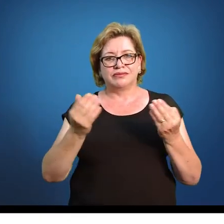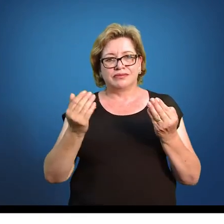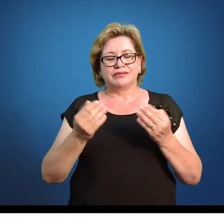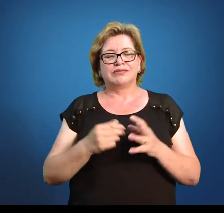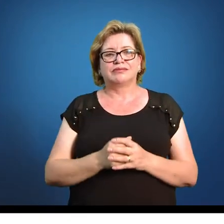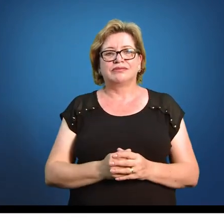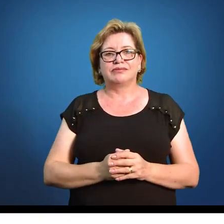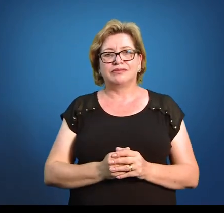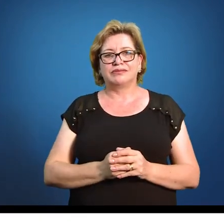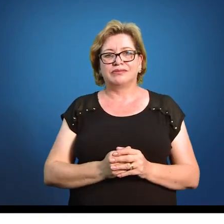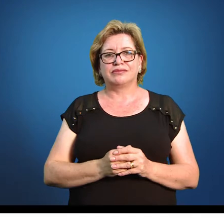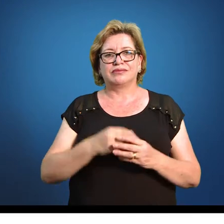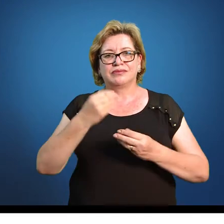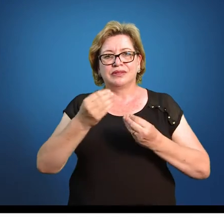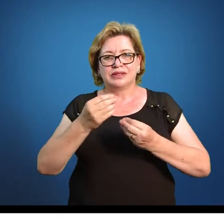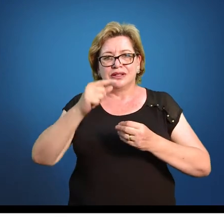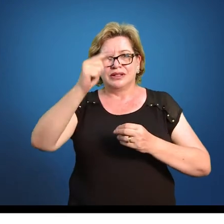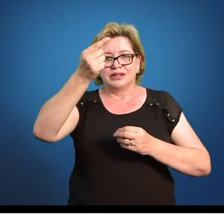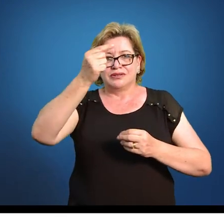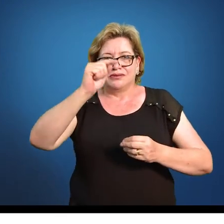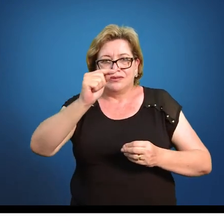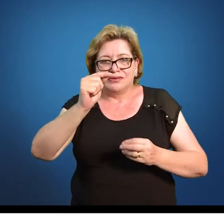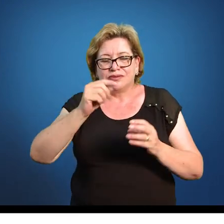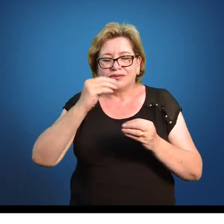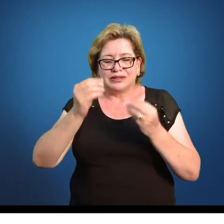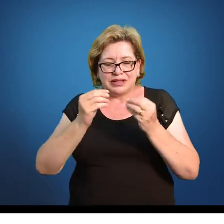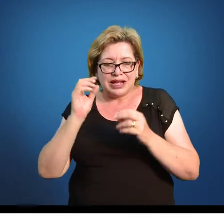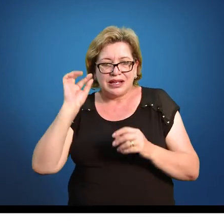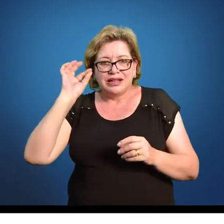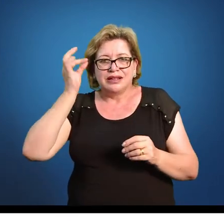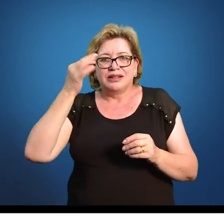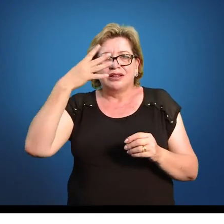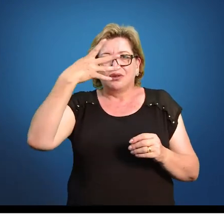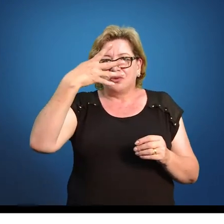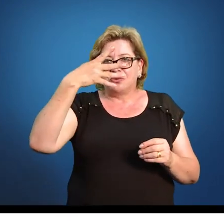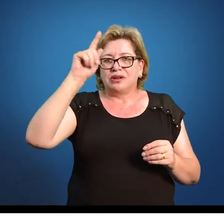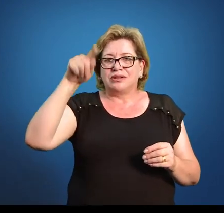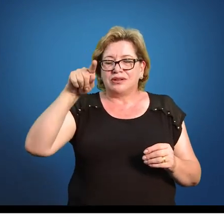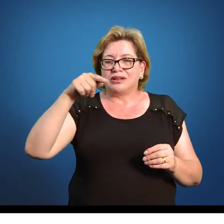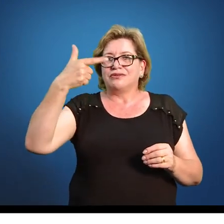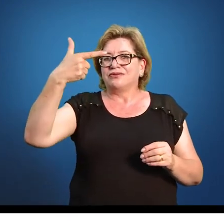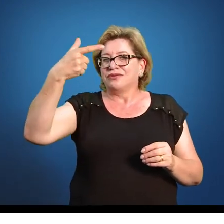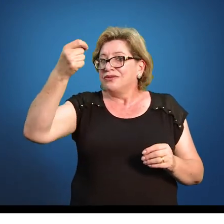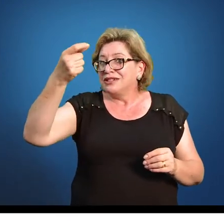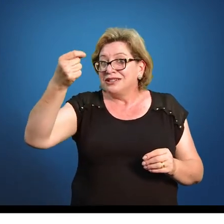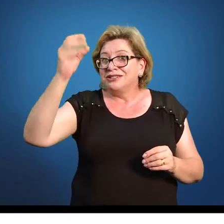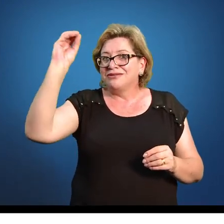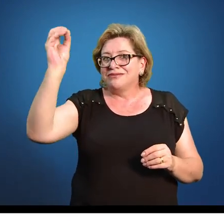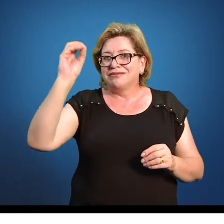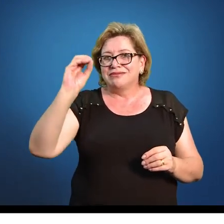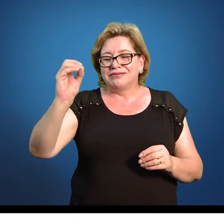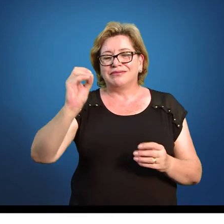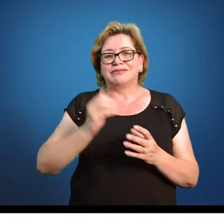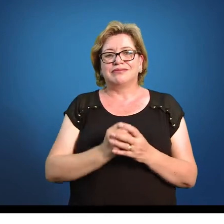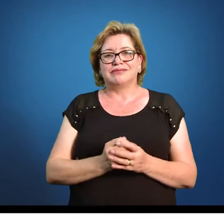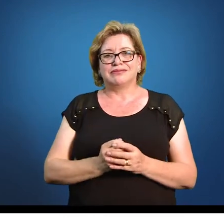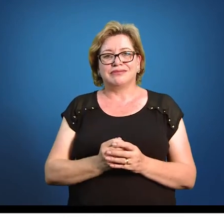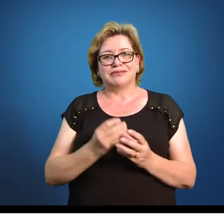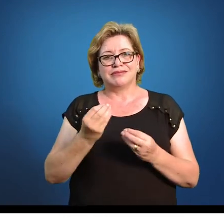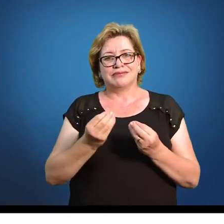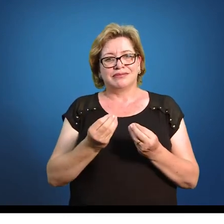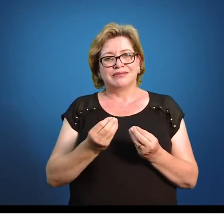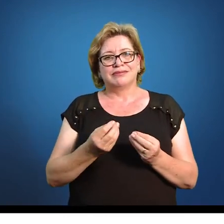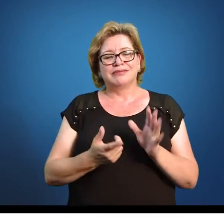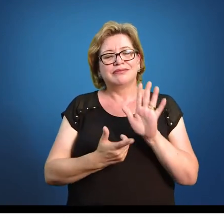30. Aqui, para ser um pouquinho mais dinâmico, o 4, a gente já fez o cálculo. Então, o 4